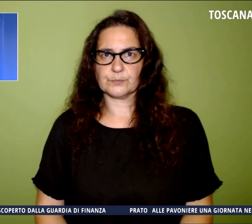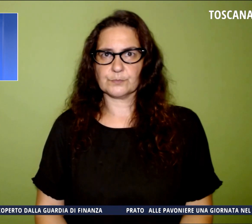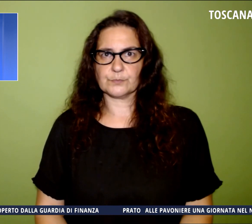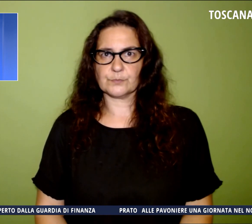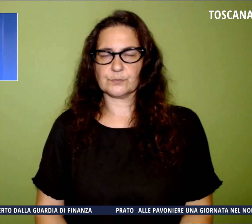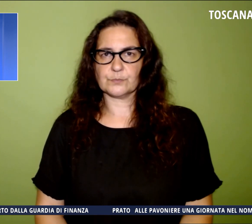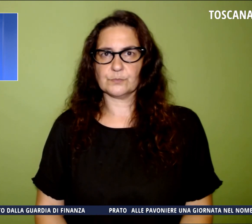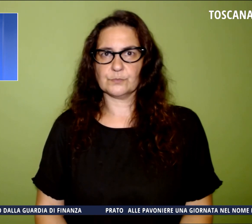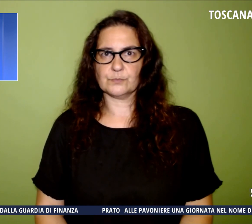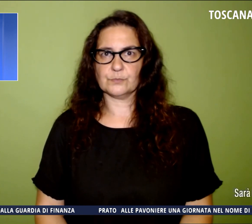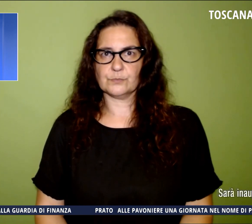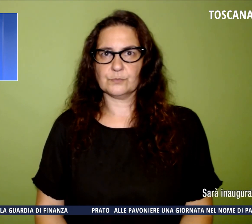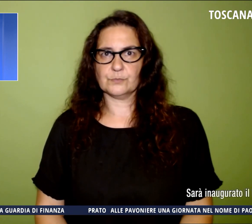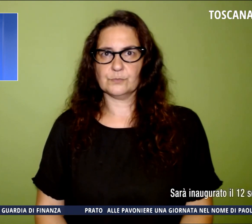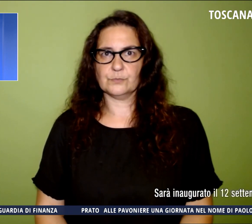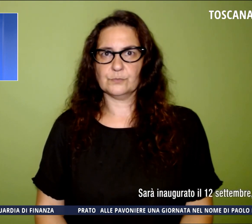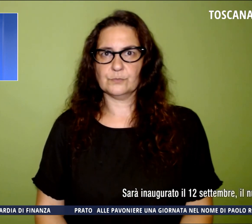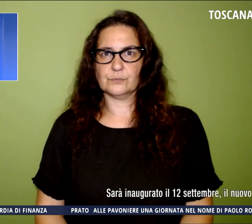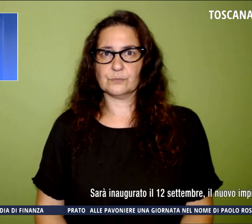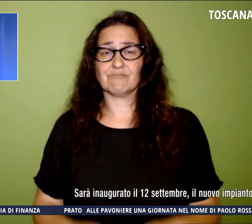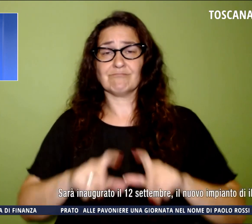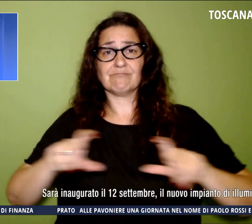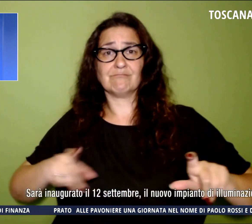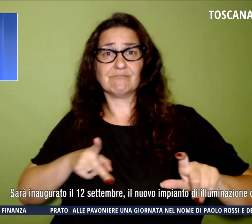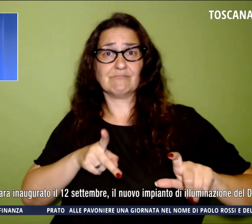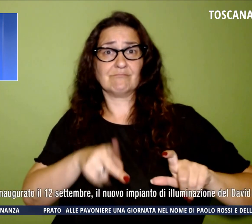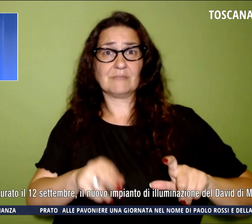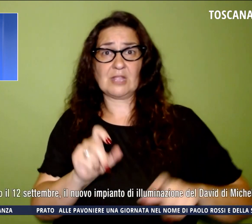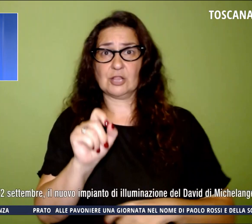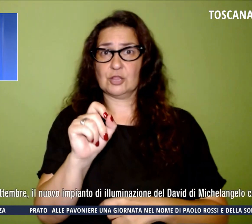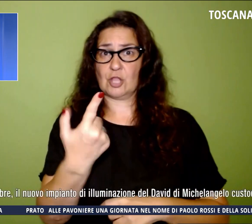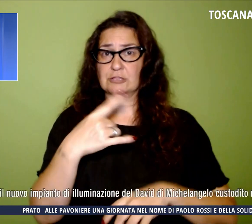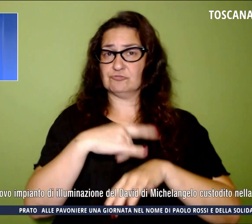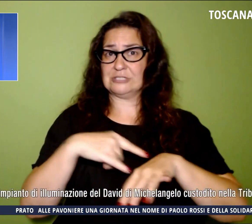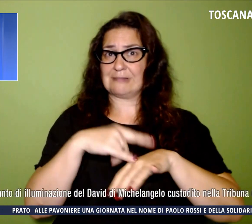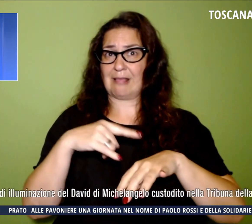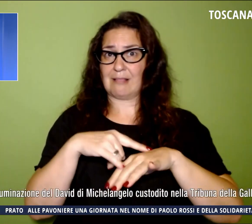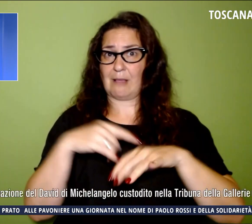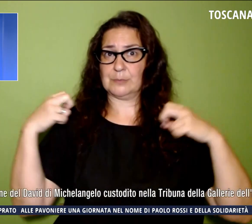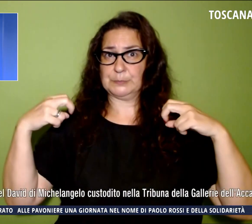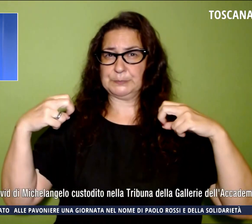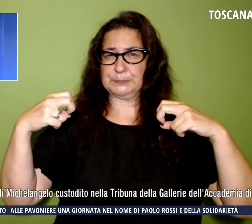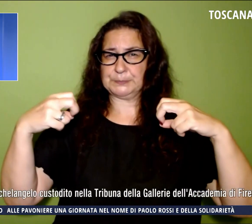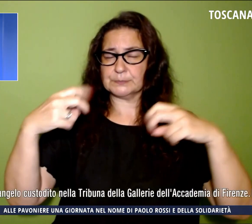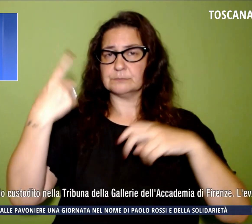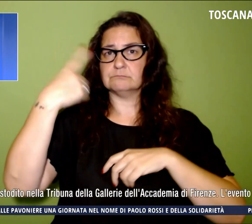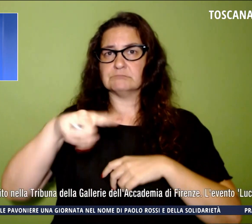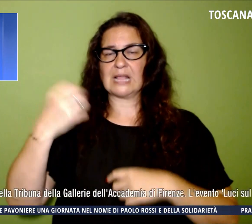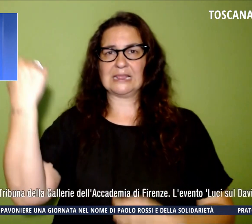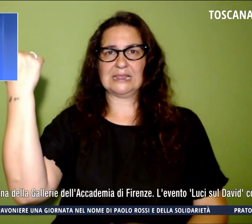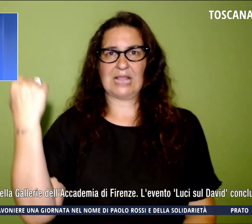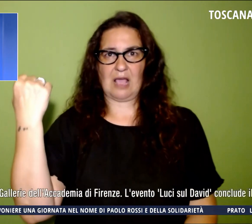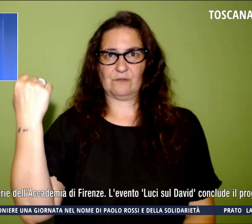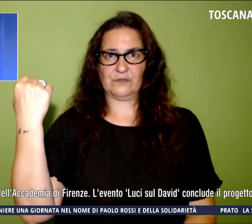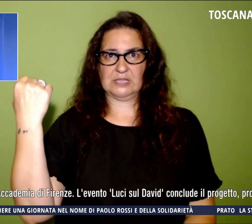E sarà inaugurato il 12 settembre il nuovo impianto di illuminazione del David di Michelangelo, custodito nella